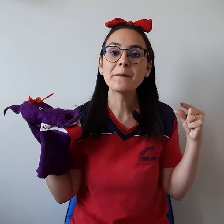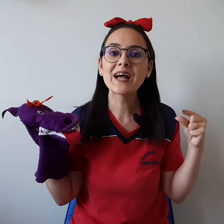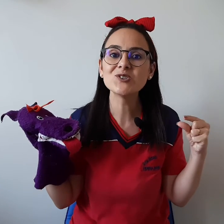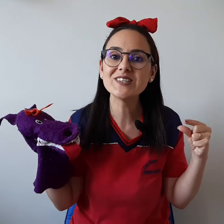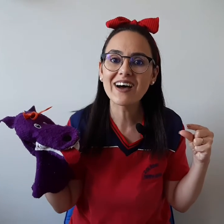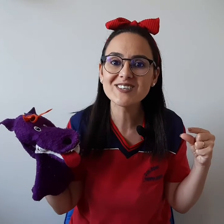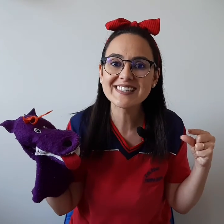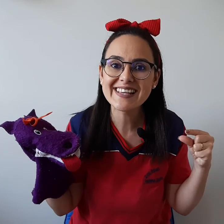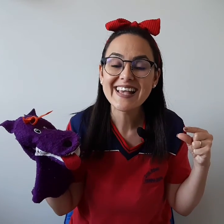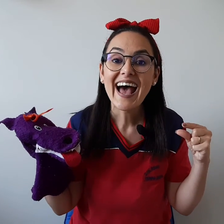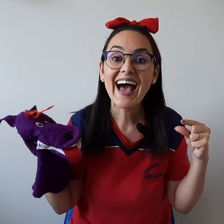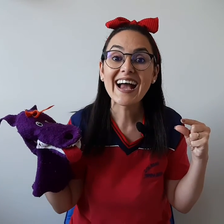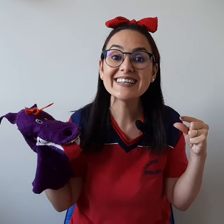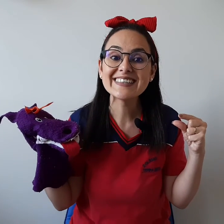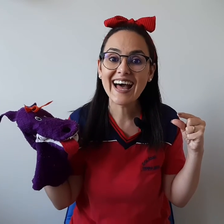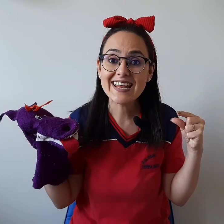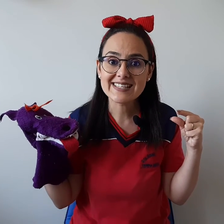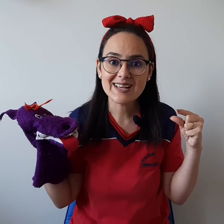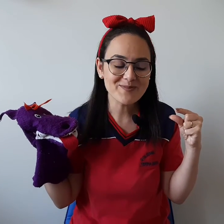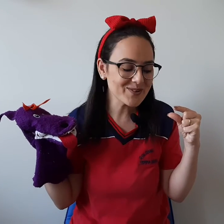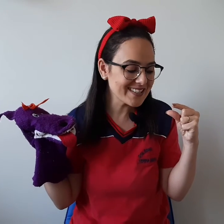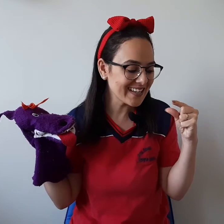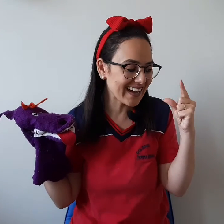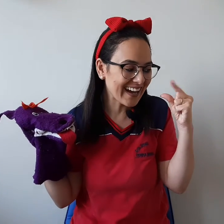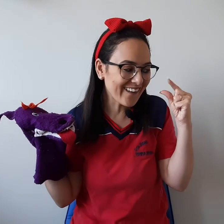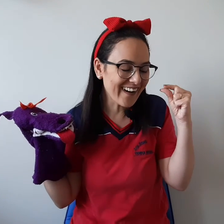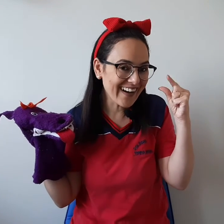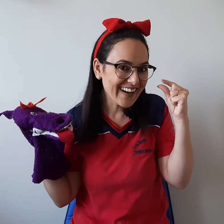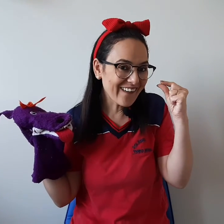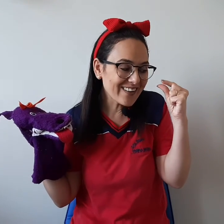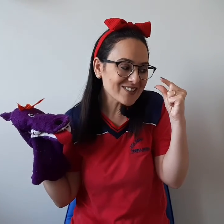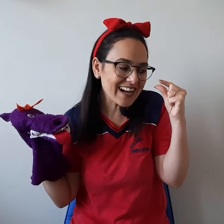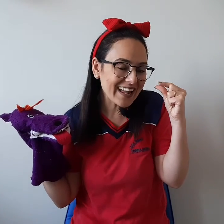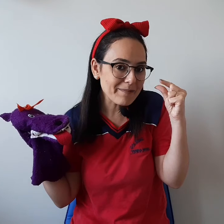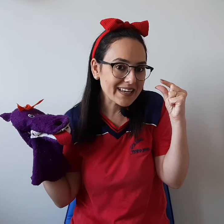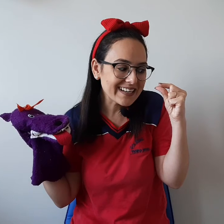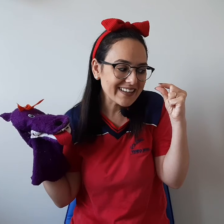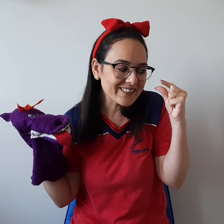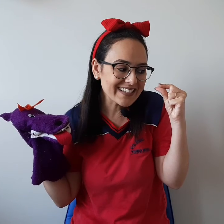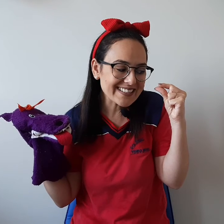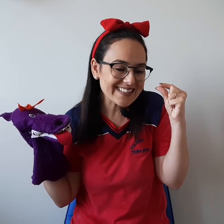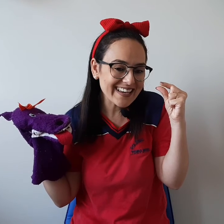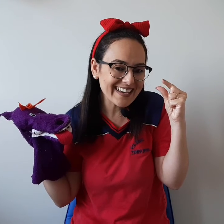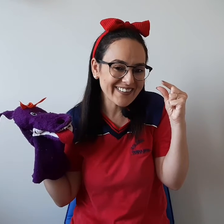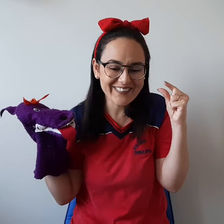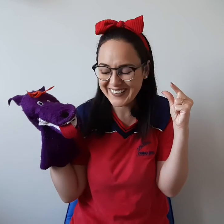Para ajudar vocês a cantarem essa música Olha o jacaré pequenininho que nasceu